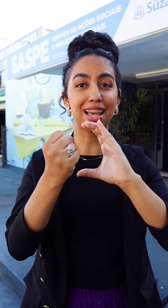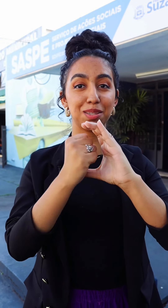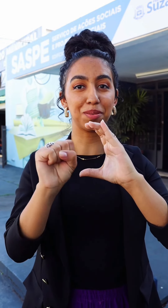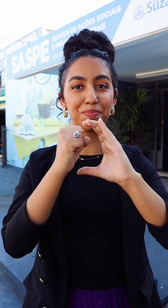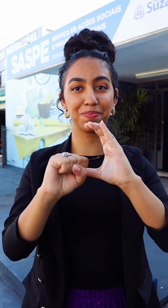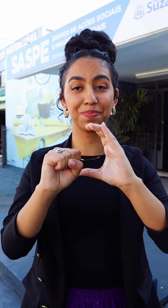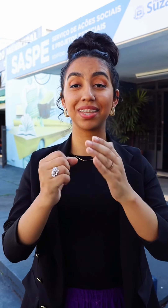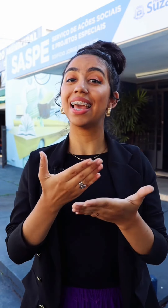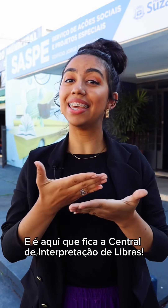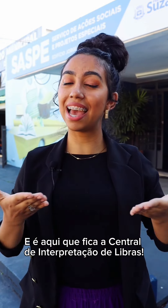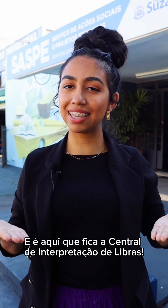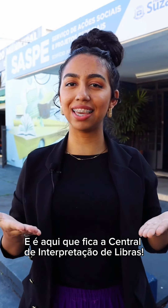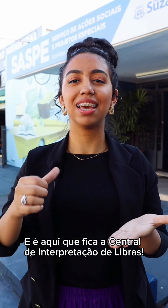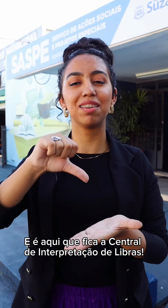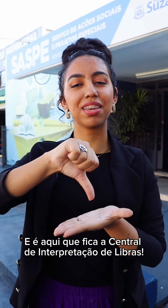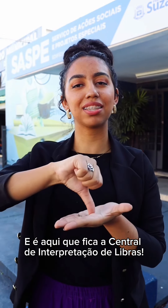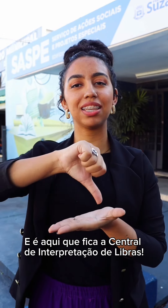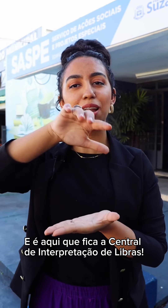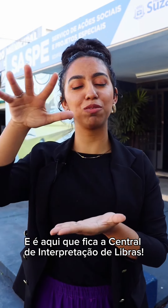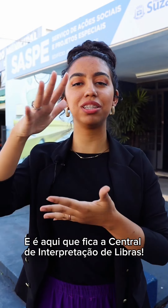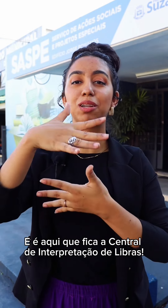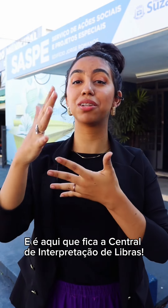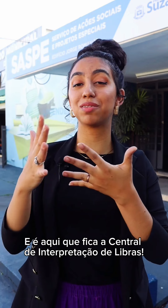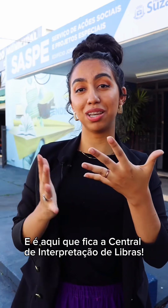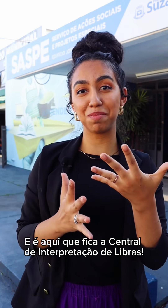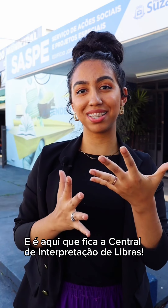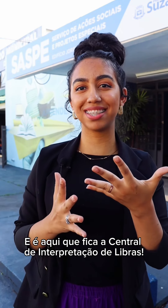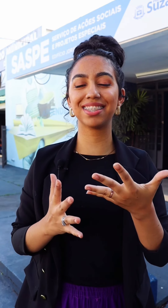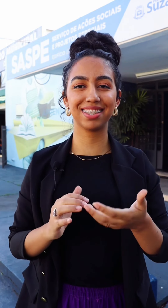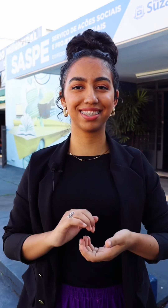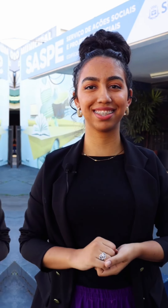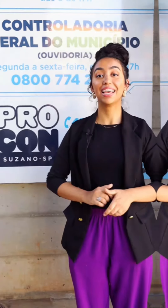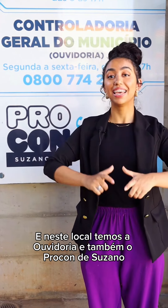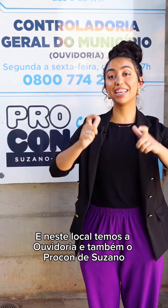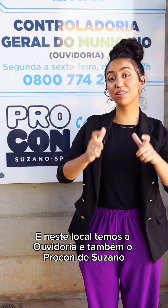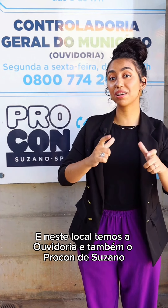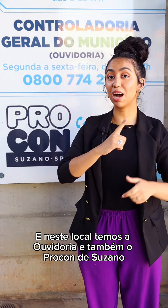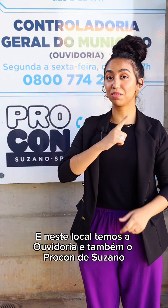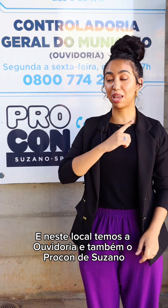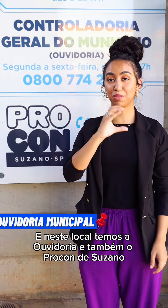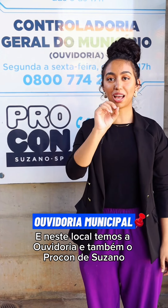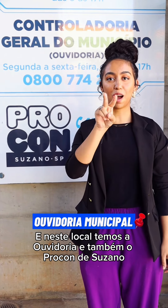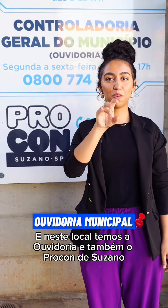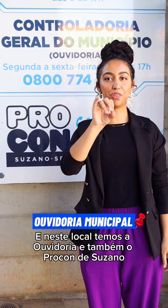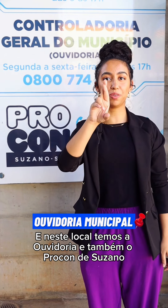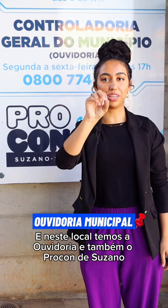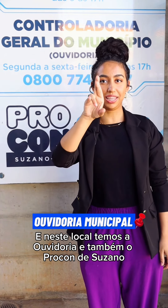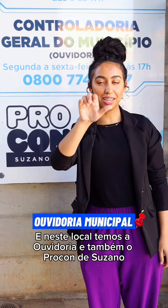SASP. E é aqui que fica a central de interpretação de libras. E neste local temos a ouvidoria